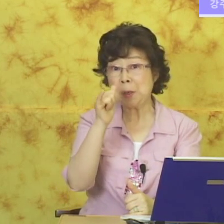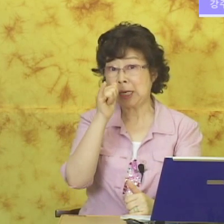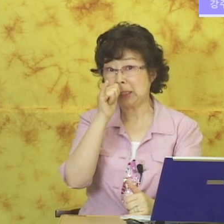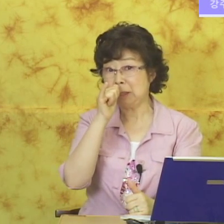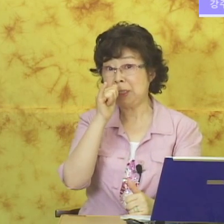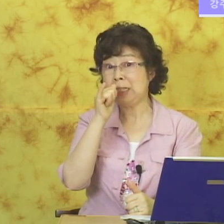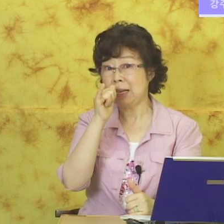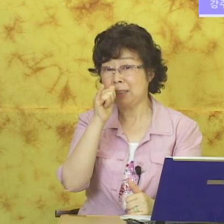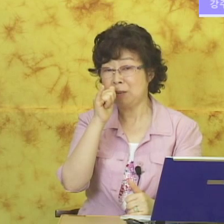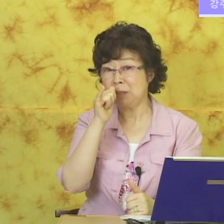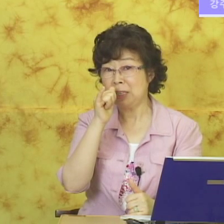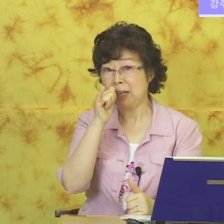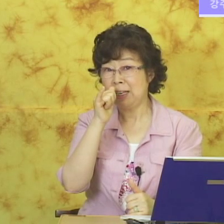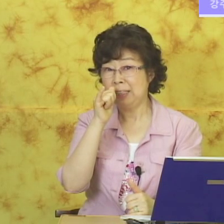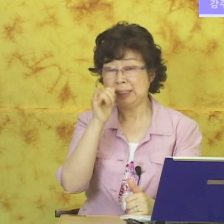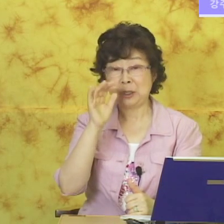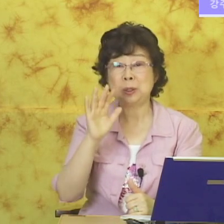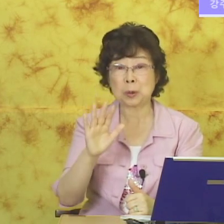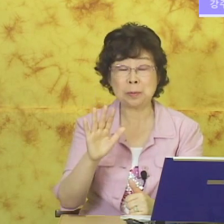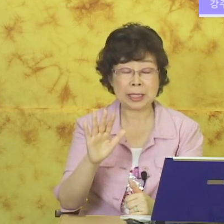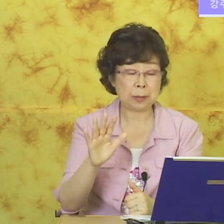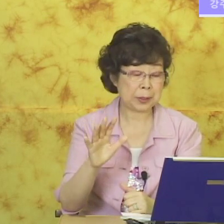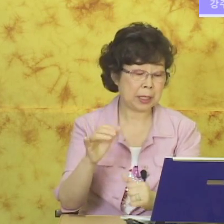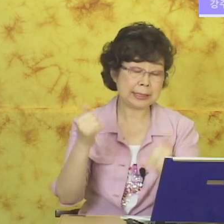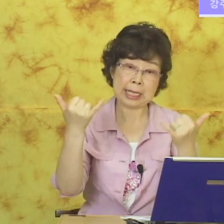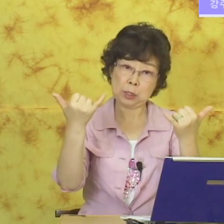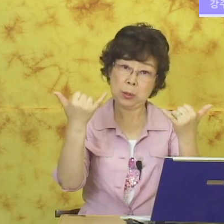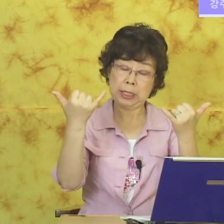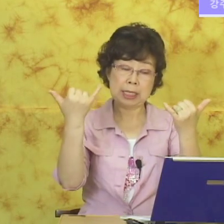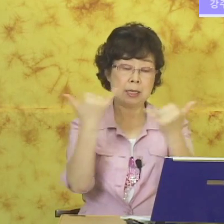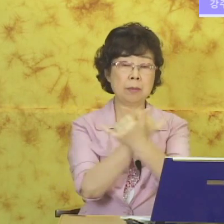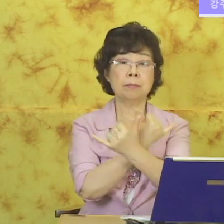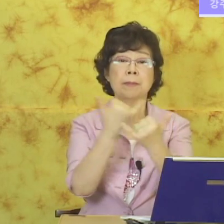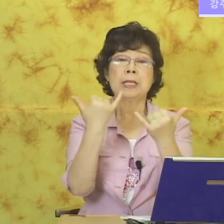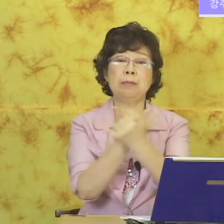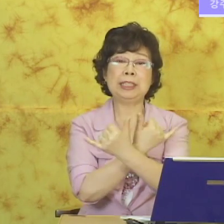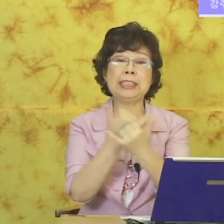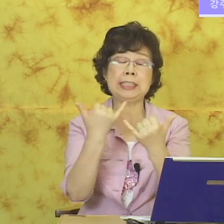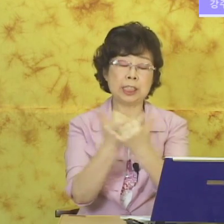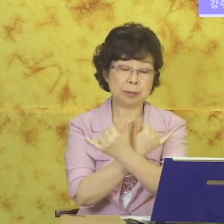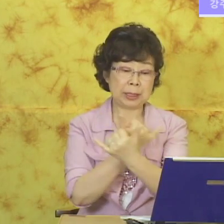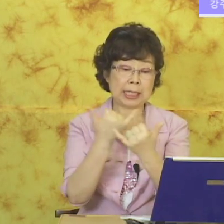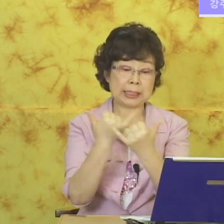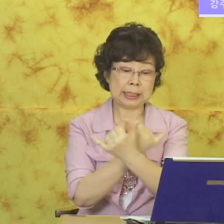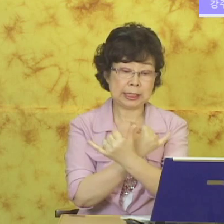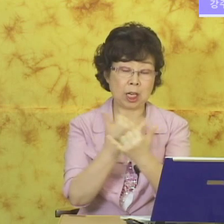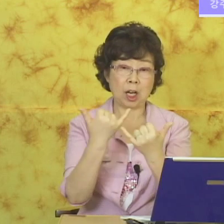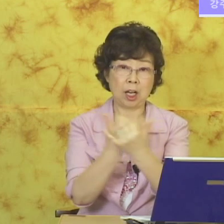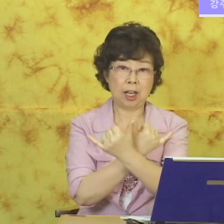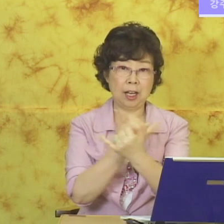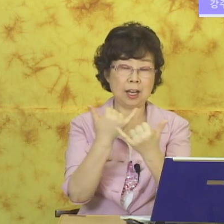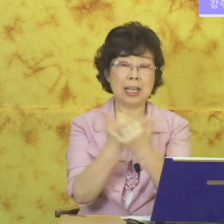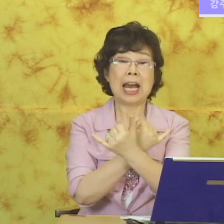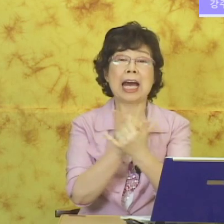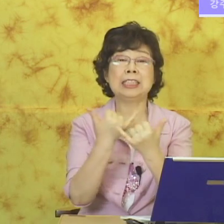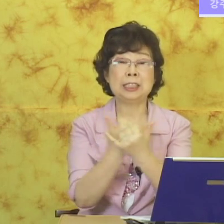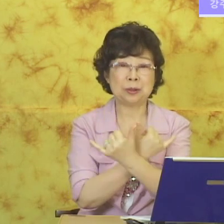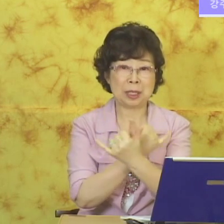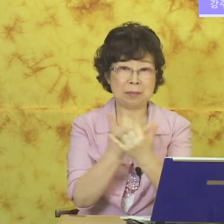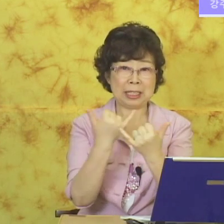코에 갖다 대면 이따가 됩니다. 자 이거는 조금 이따 하고요. 자 양손 이렇게 해서 이러면 친척입니다. 친척. 아저씨도 됩니다.